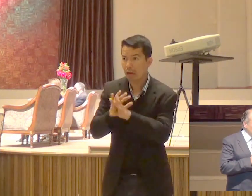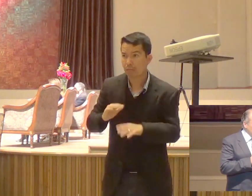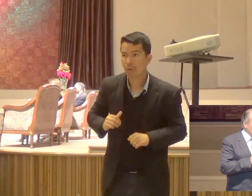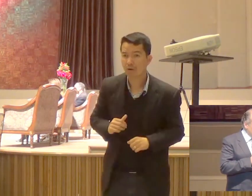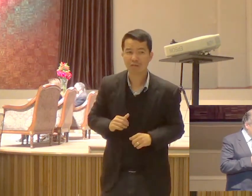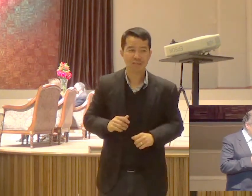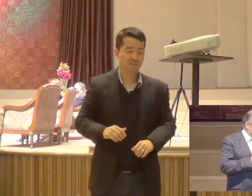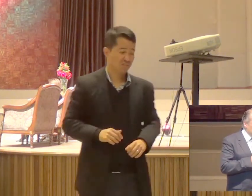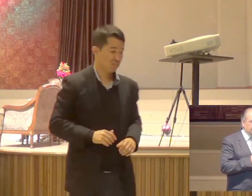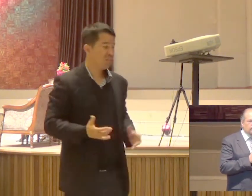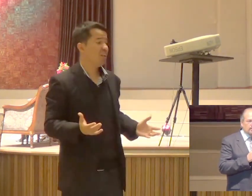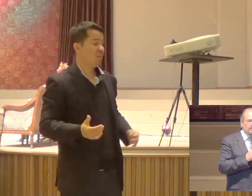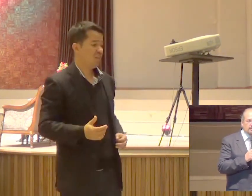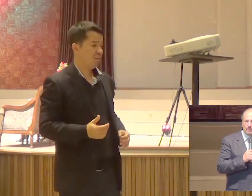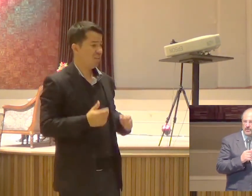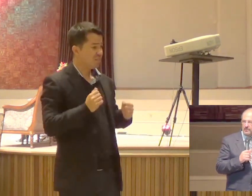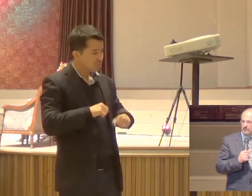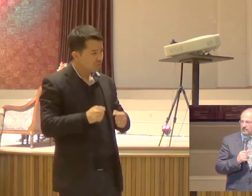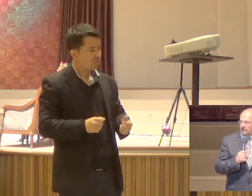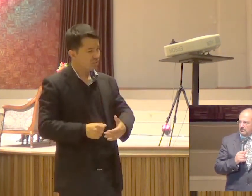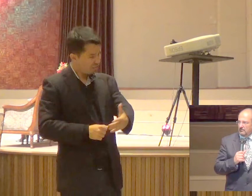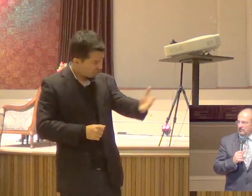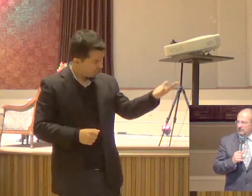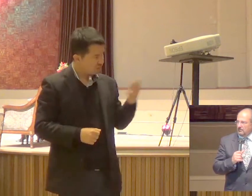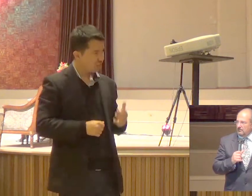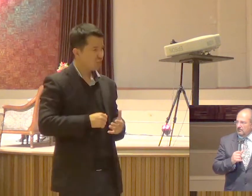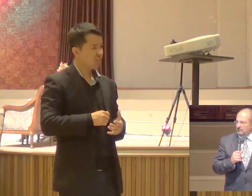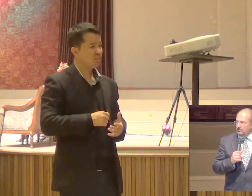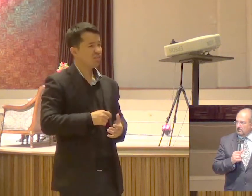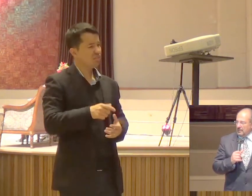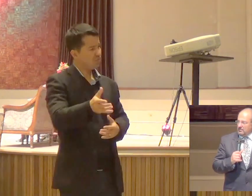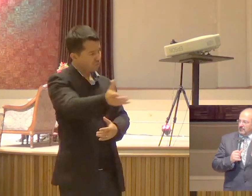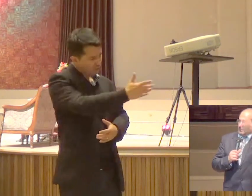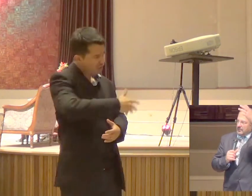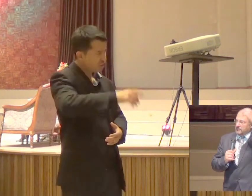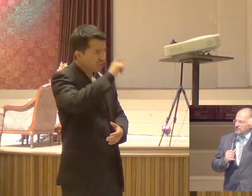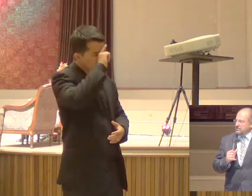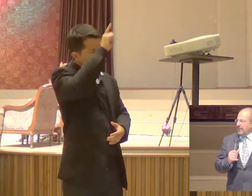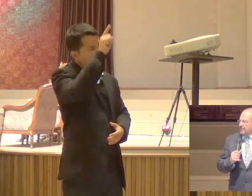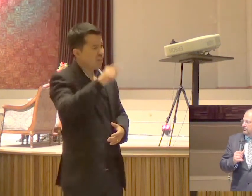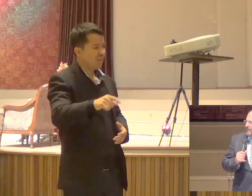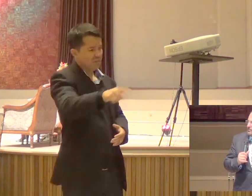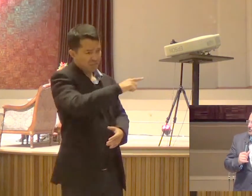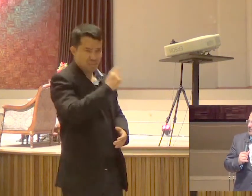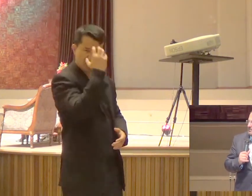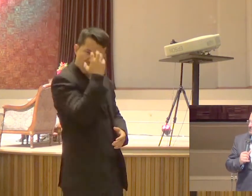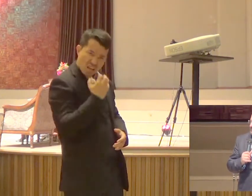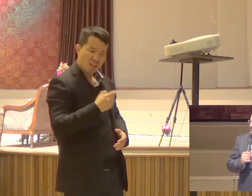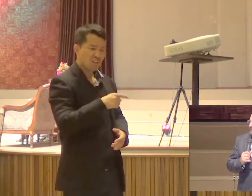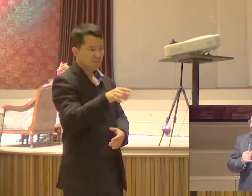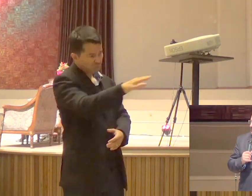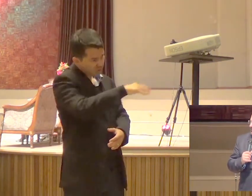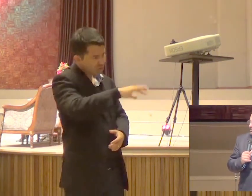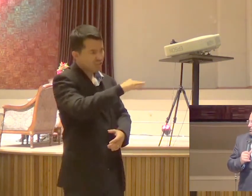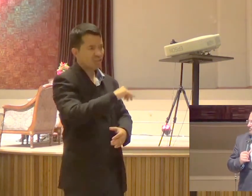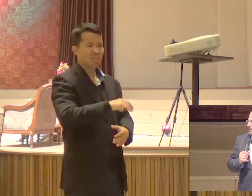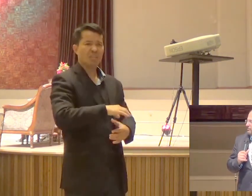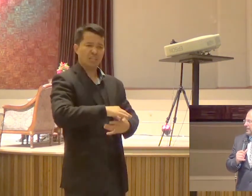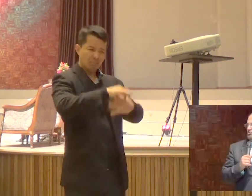Tem que se levantar Pastores entre vocês Tem que se levantar Gente séria No meio de vocês Eu sou apenas mais